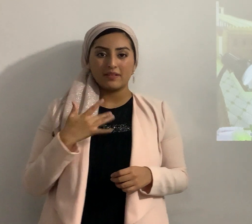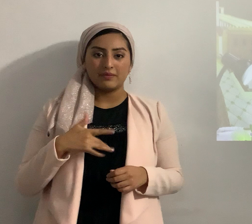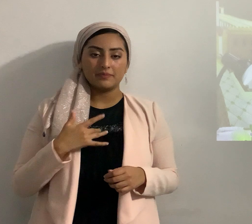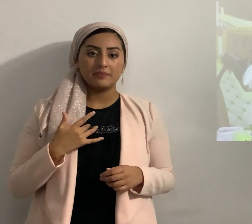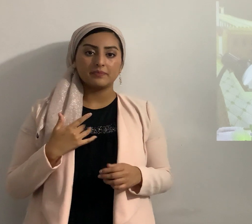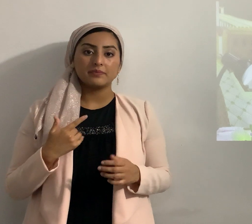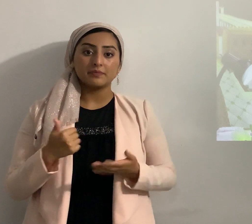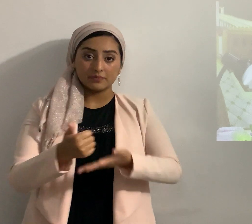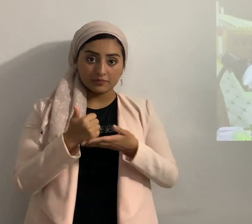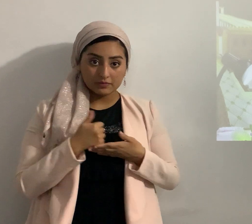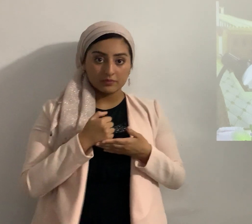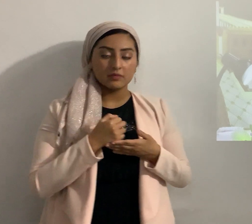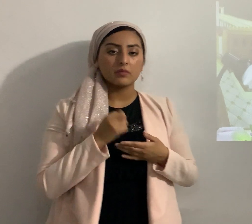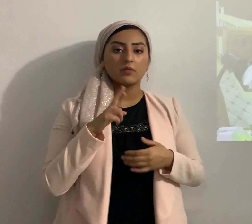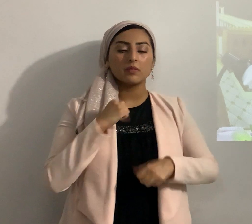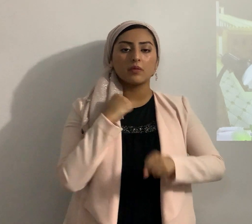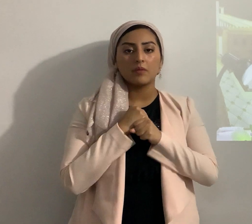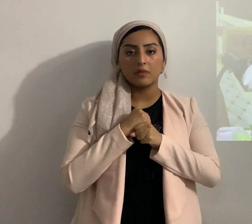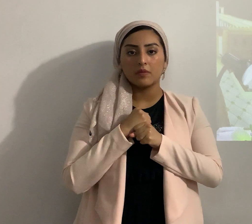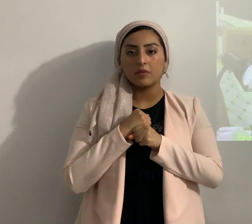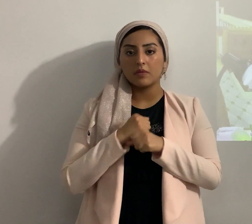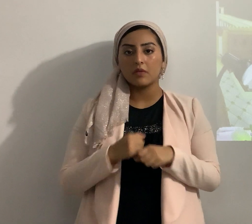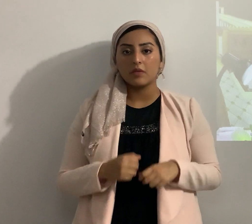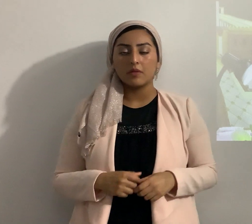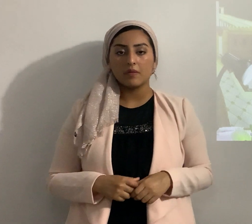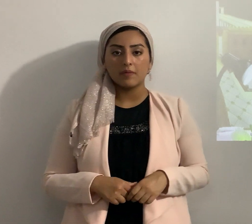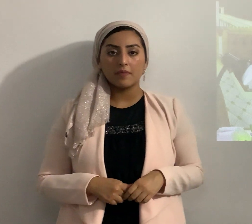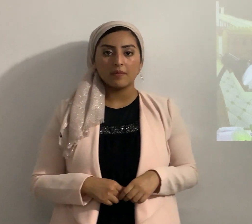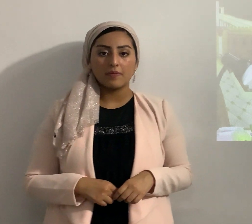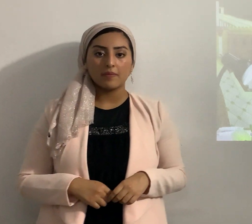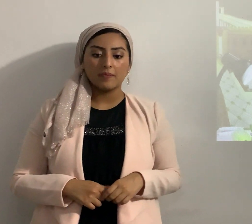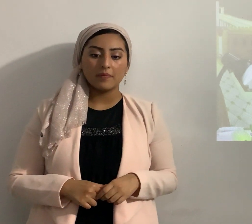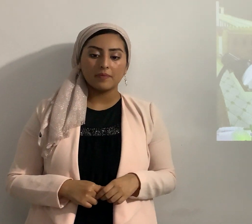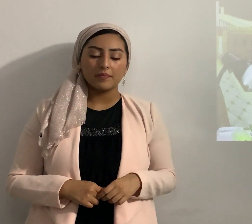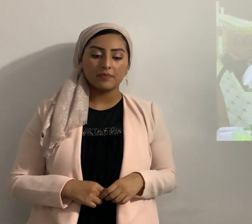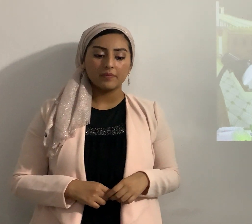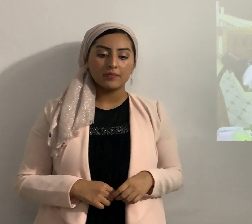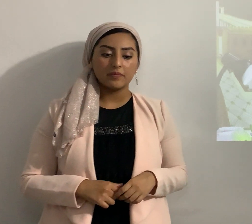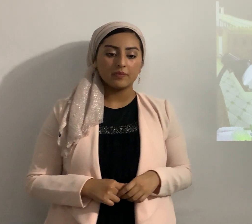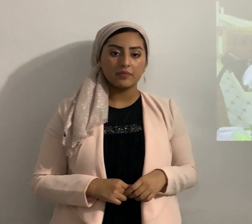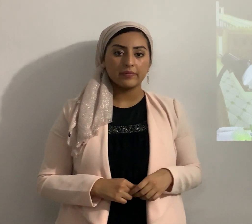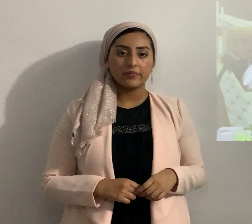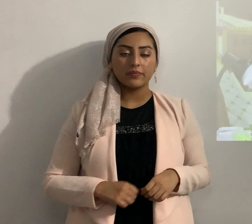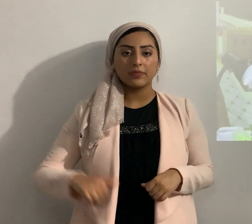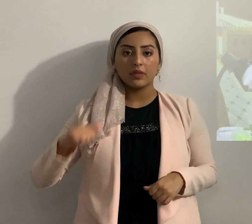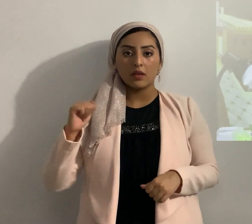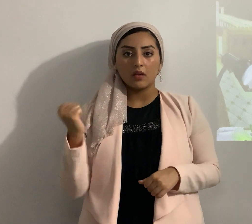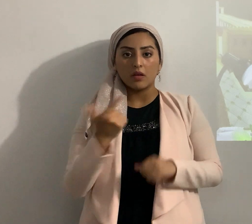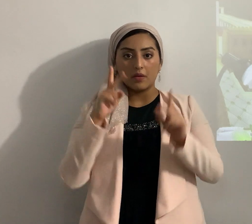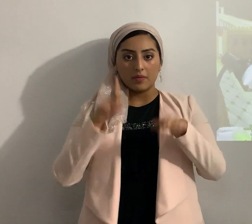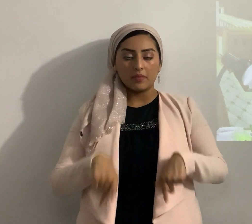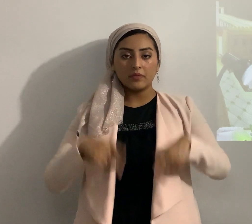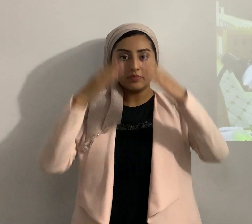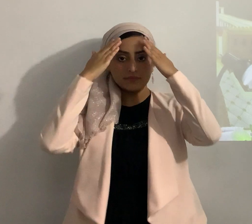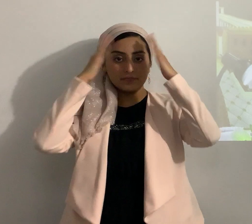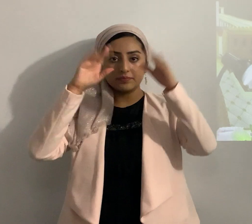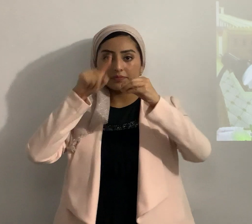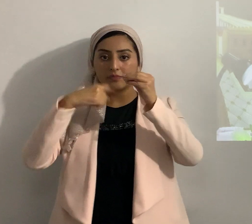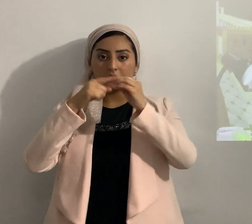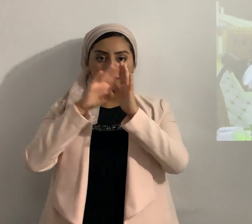o nos defiende más bien es una afirmación es decir toda persona aunque no conozca de Biblia sabe que es